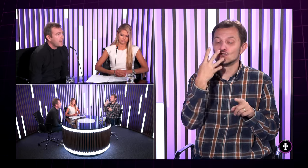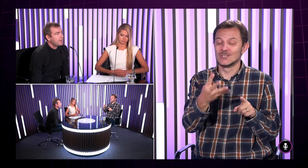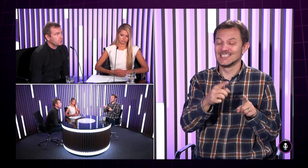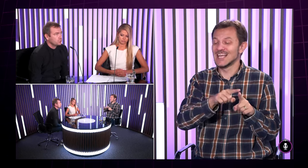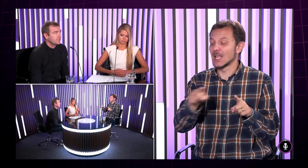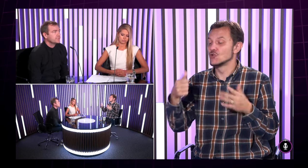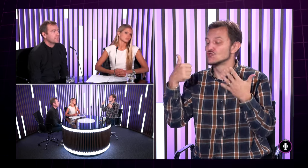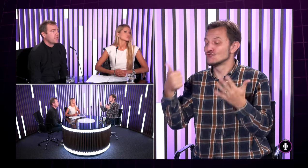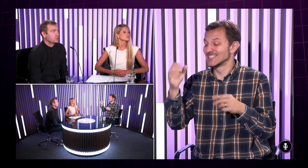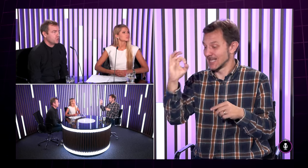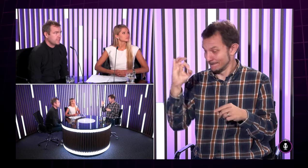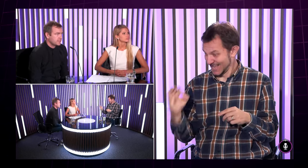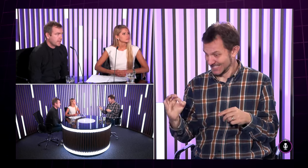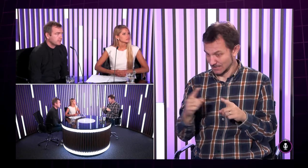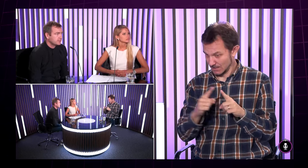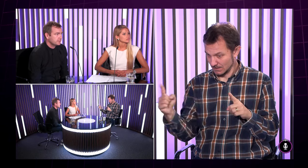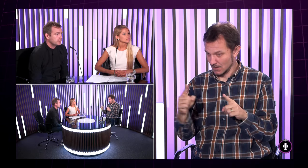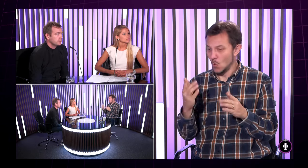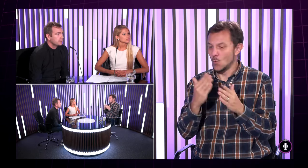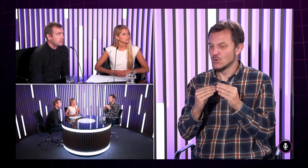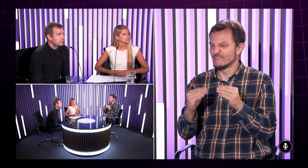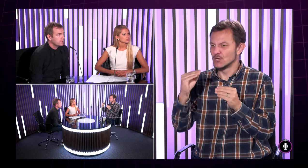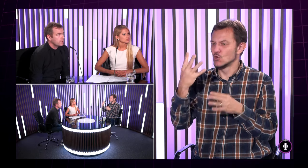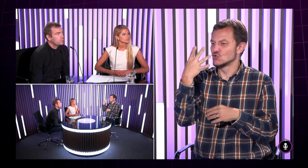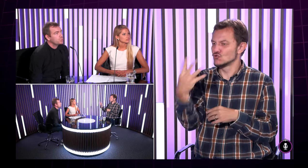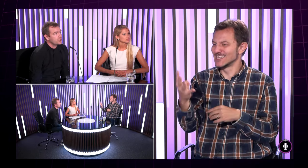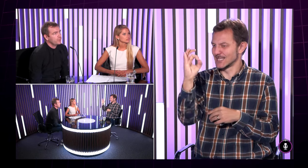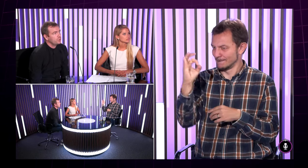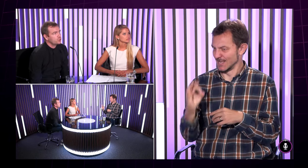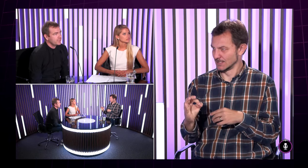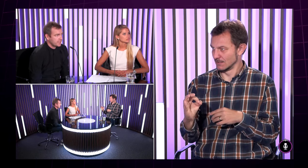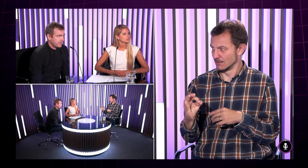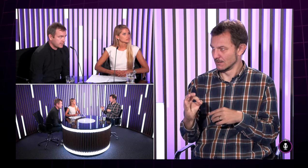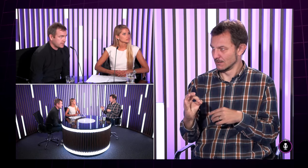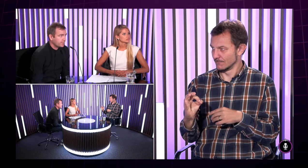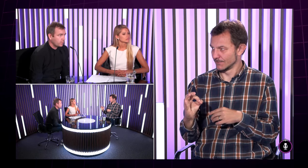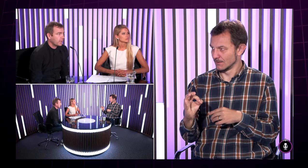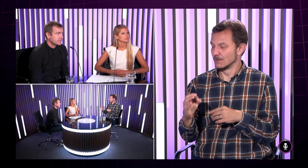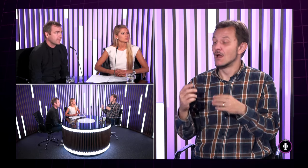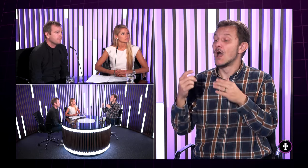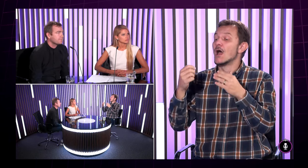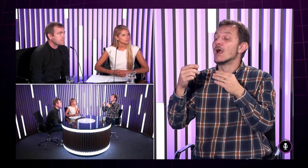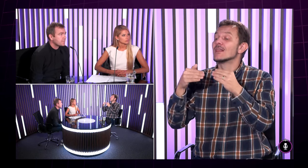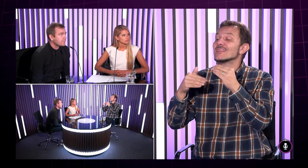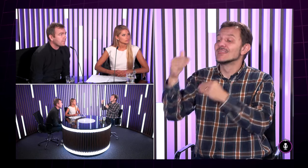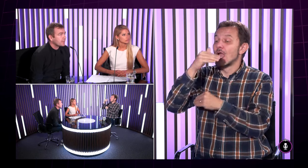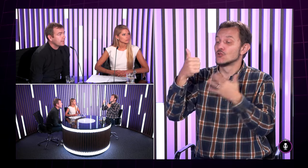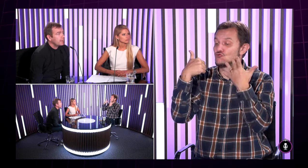A potom 40 až 60, už je potom 40 % tej populácie.